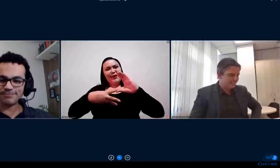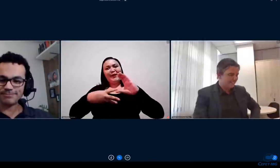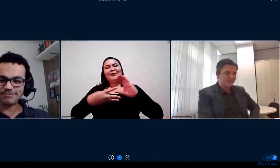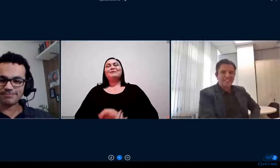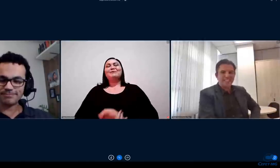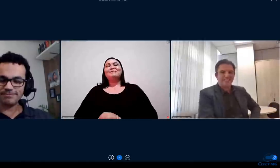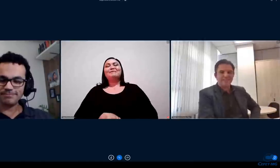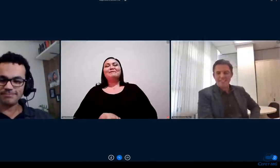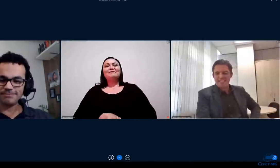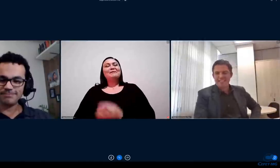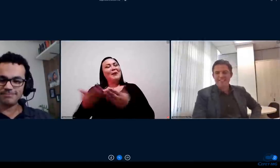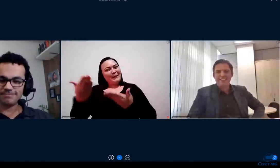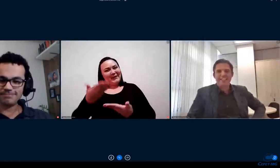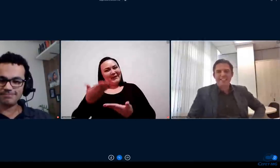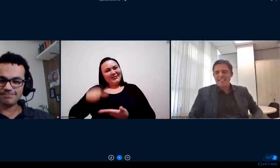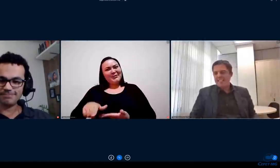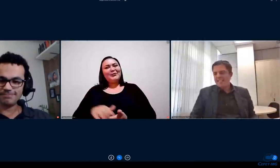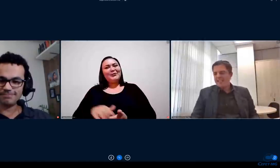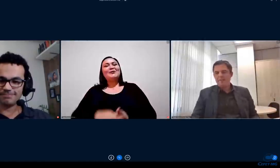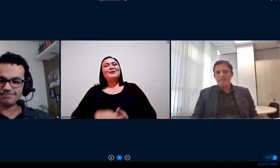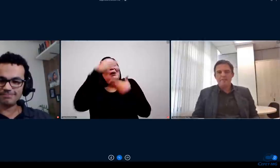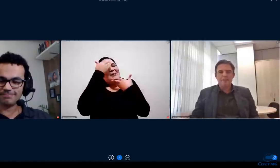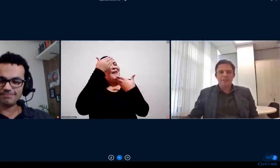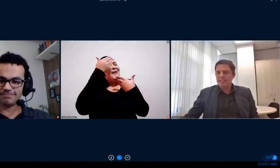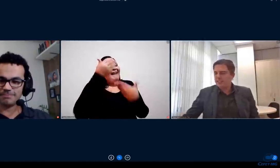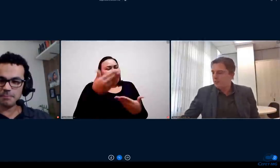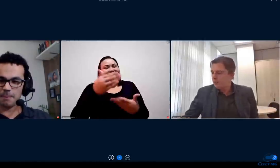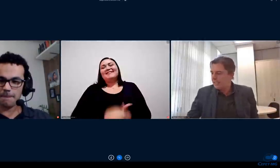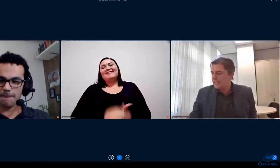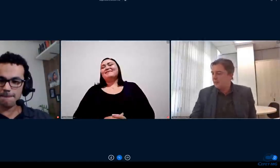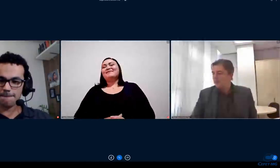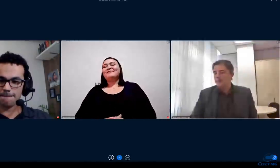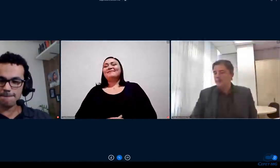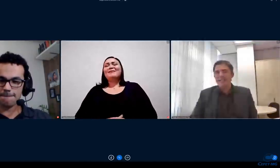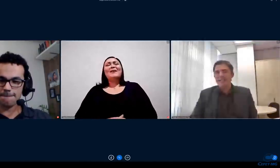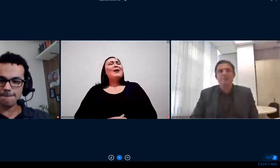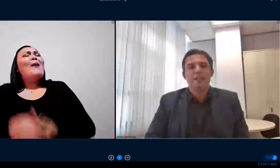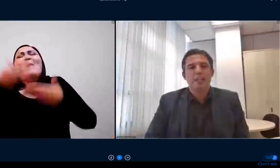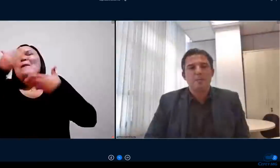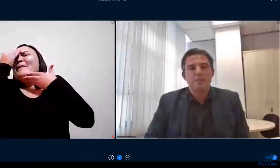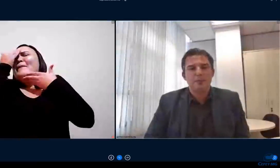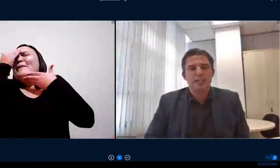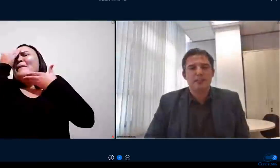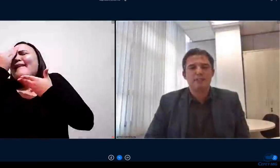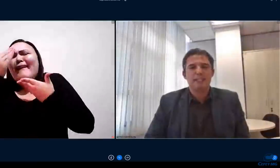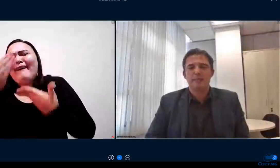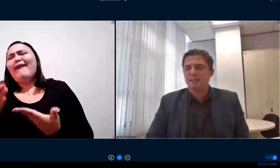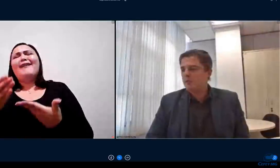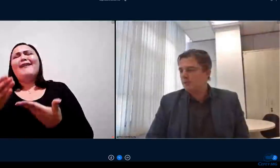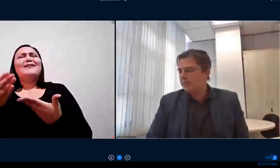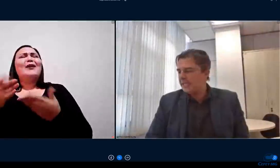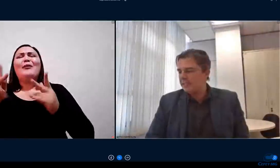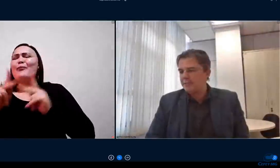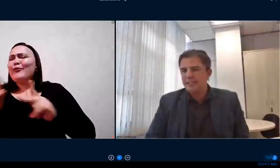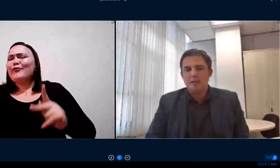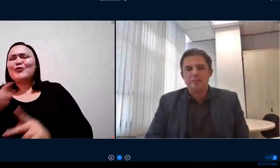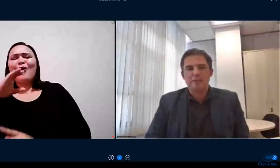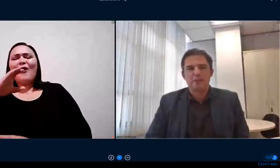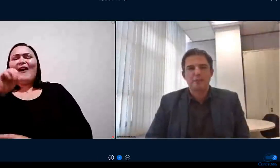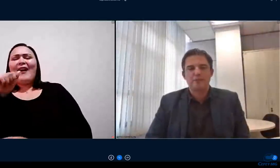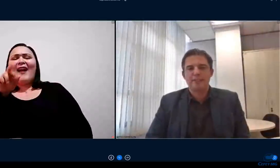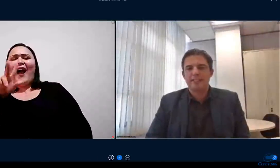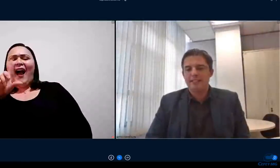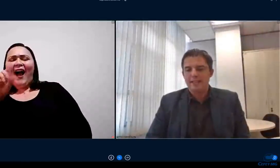obrigado obrigado gente muito obrigado muito obrigado professor Carlos Câmara muito obrigado